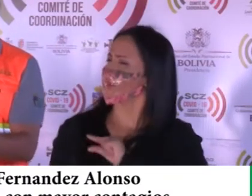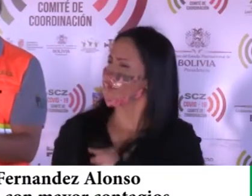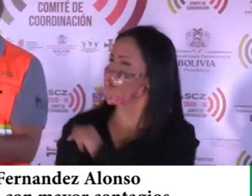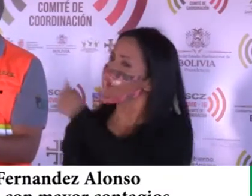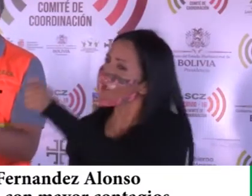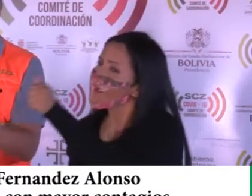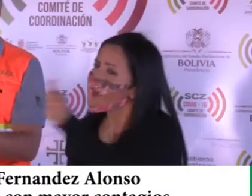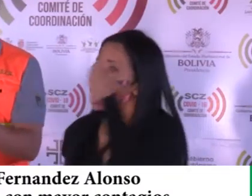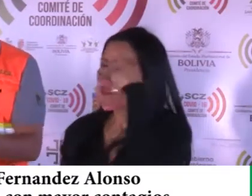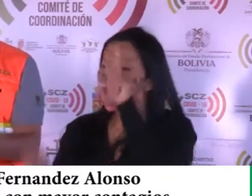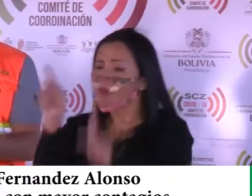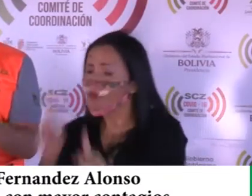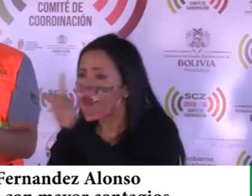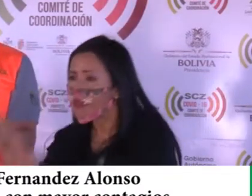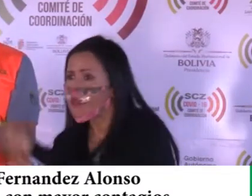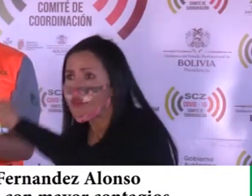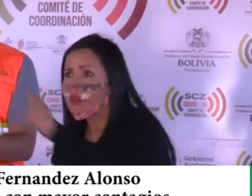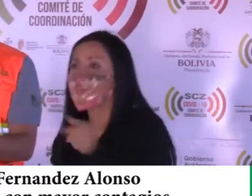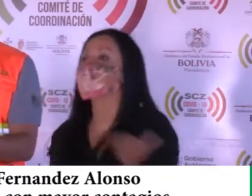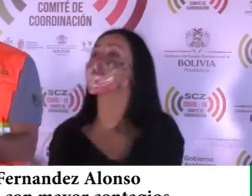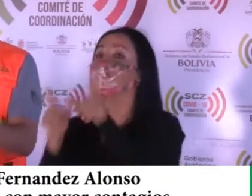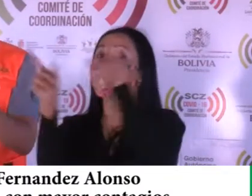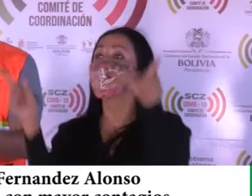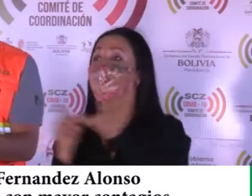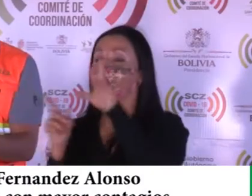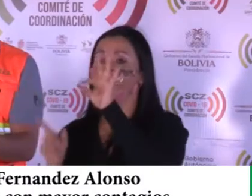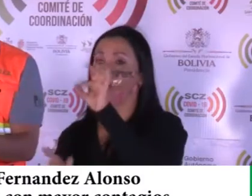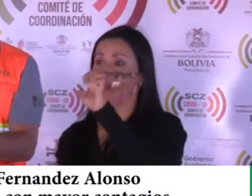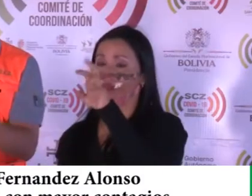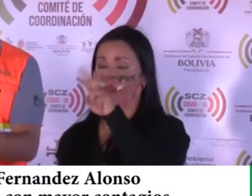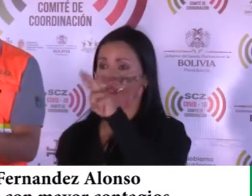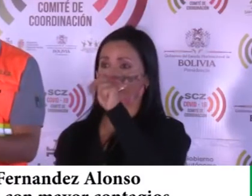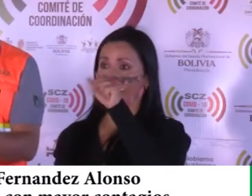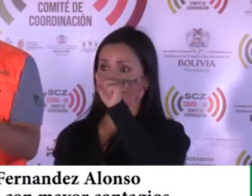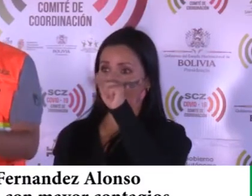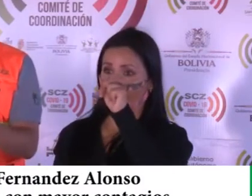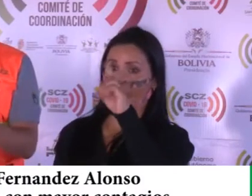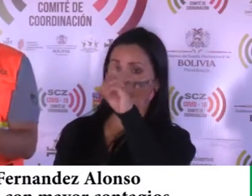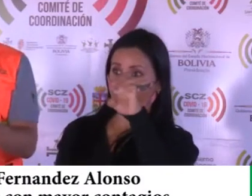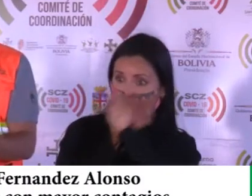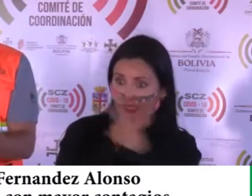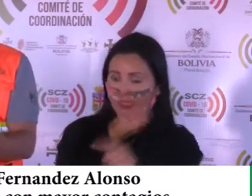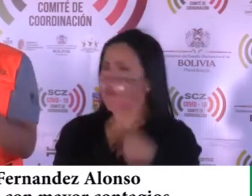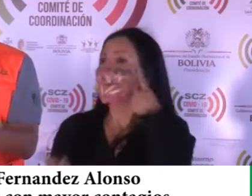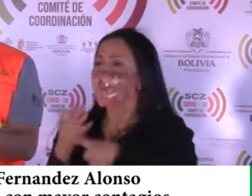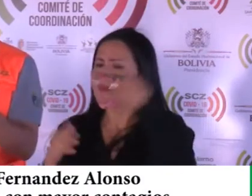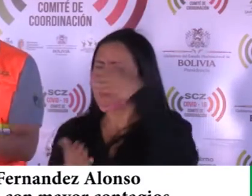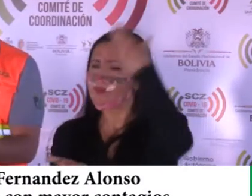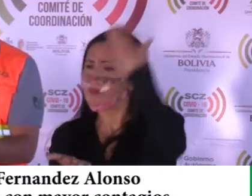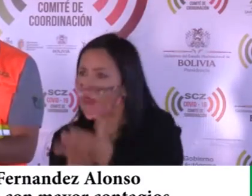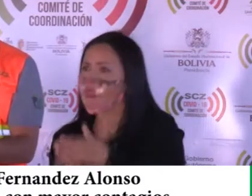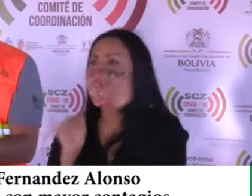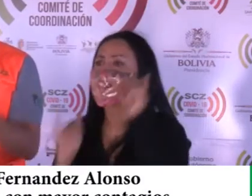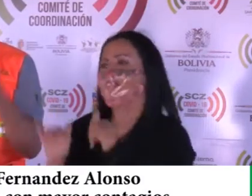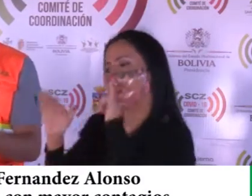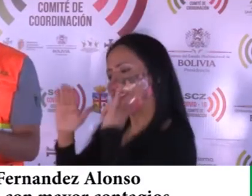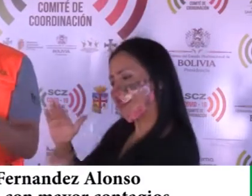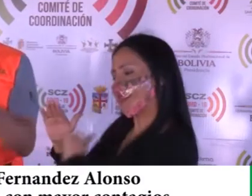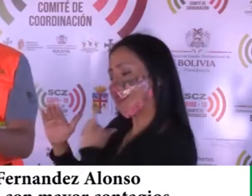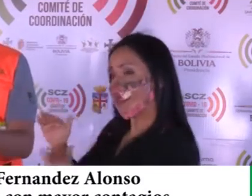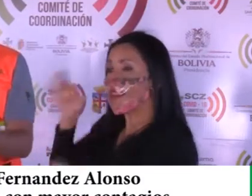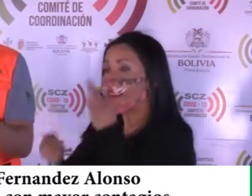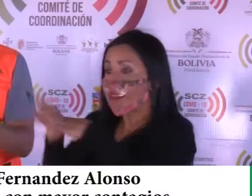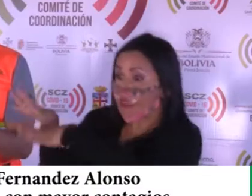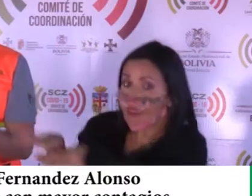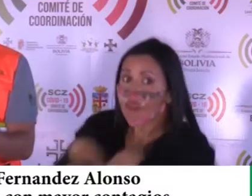para que el poblador, en este caso de Fernández Alonso, sienta que la única forma de evitar ser contagiado es quedándose en su casa y si